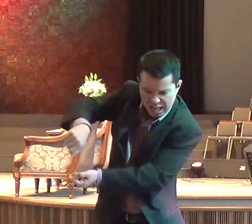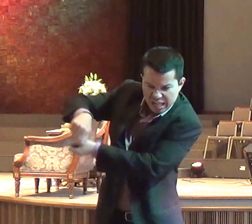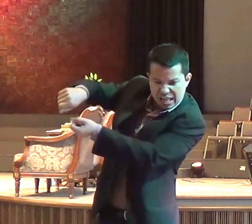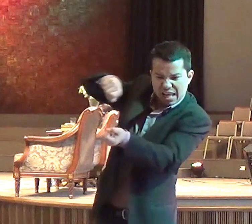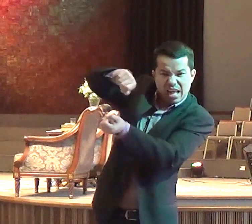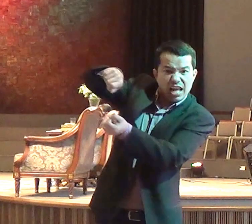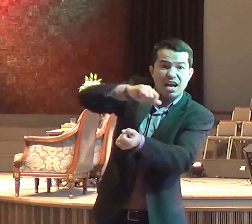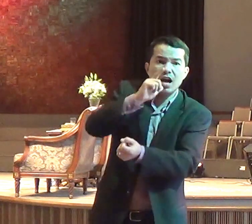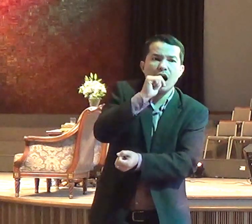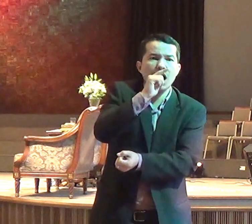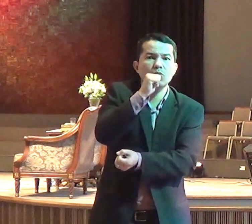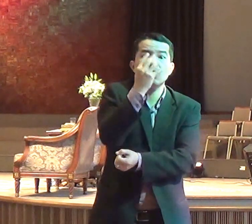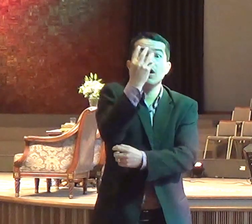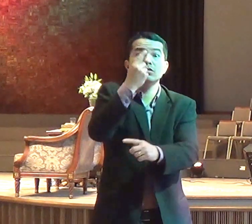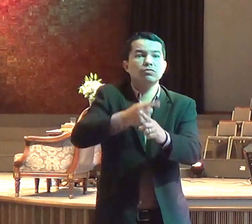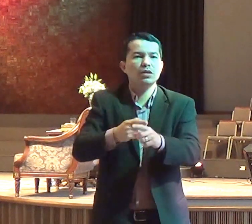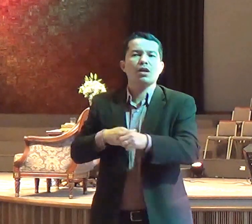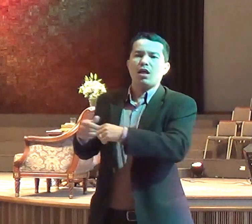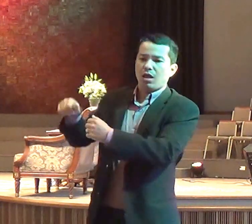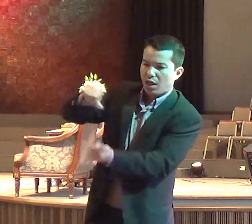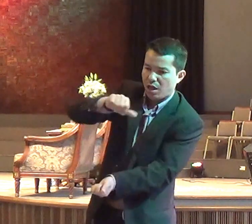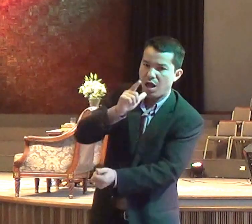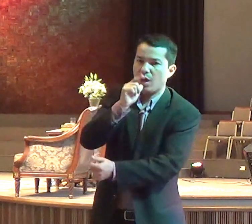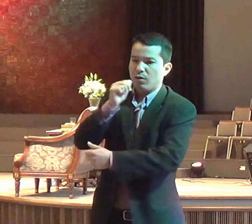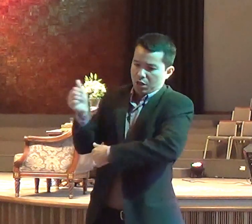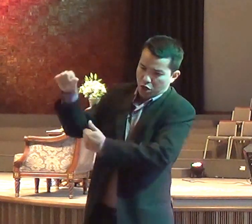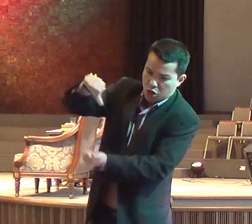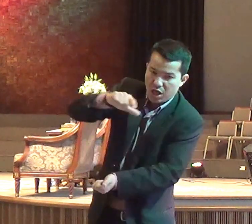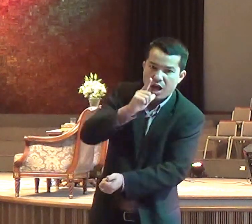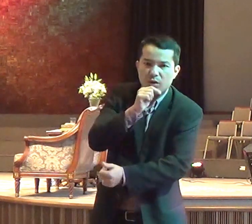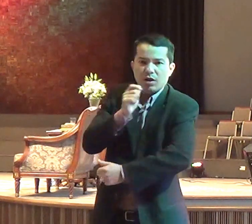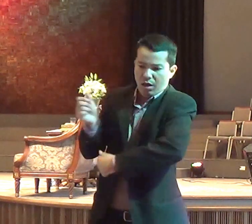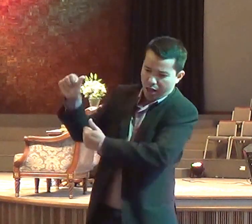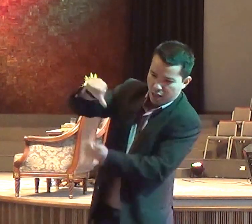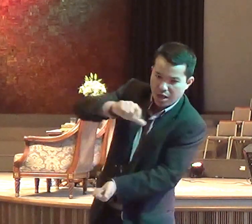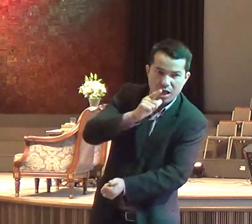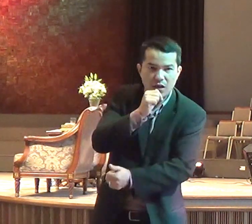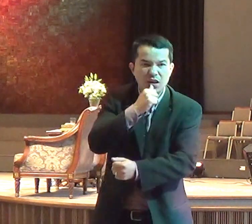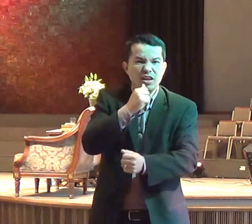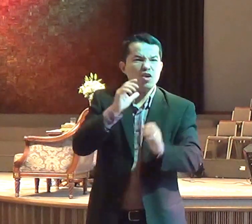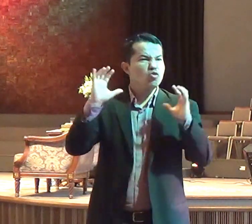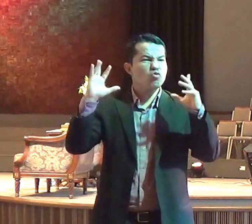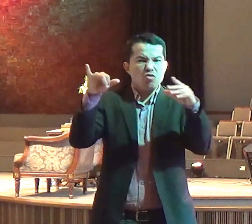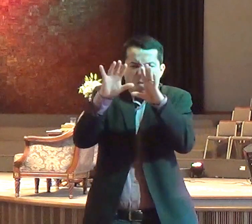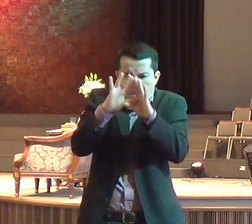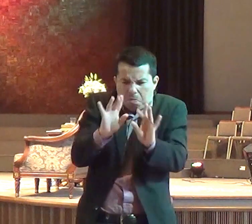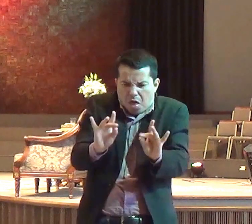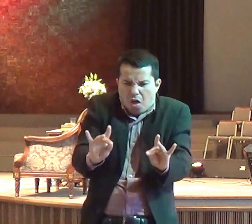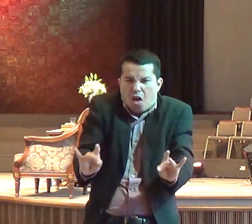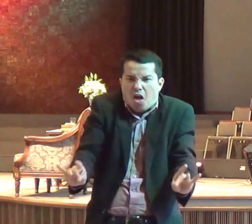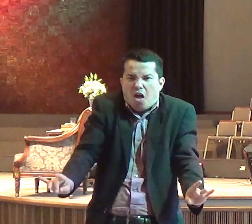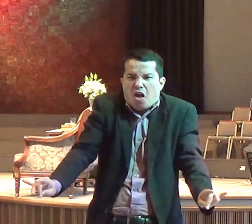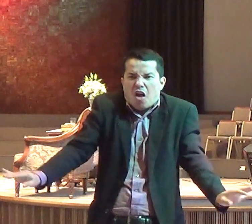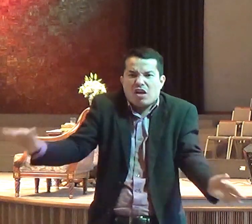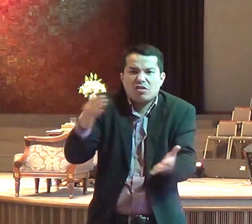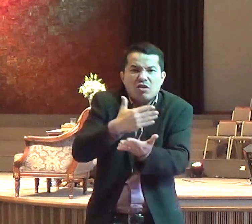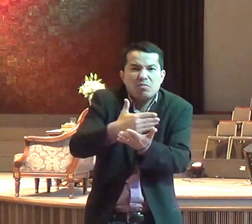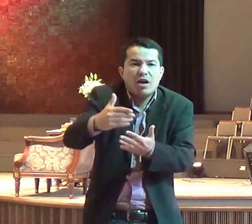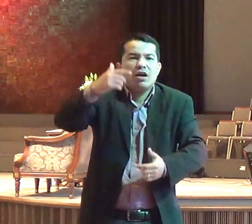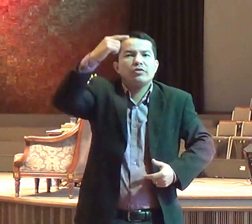Façam-no novamente, disse a eles, e fizeram de novo. Façam pela terceira vez. E ordenou,